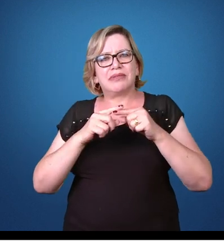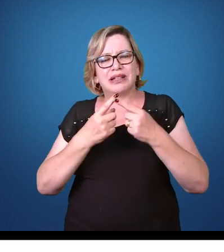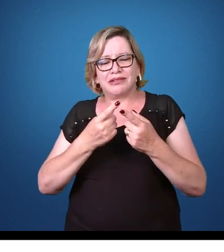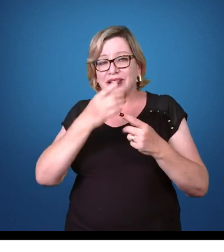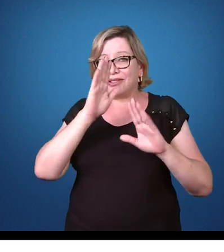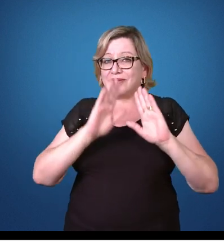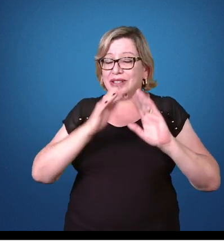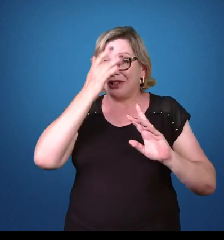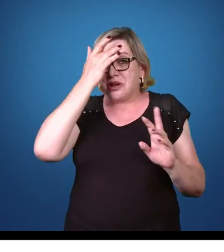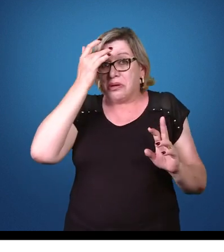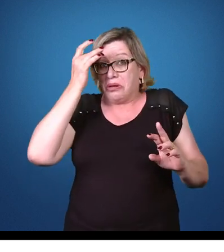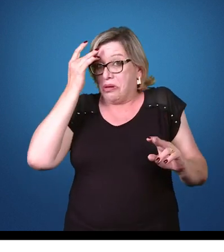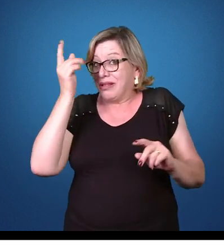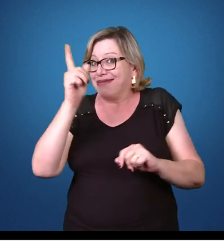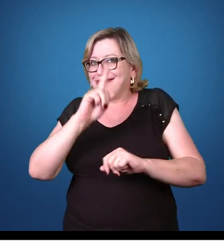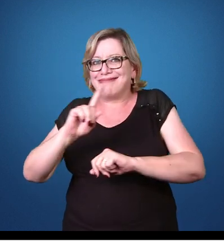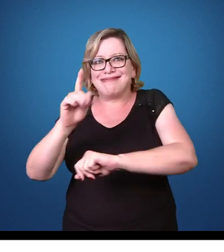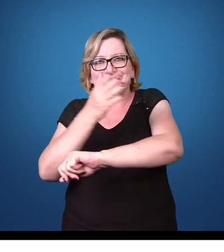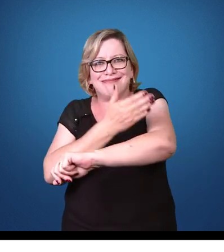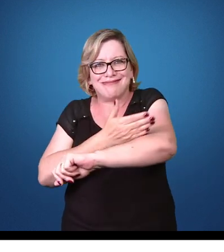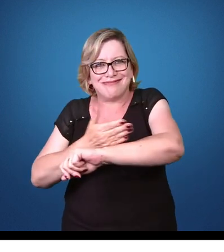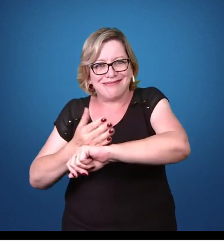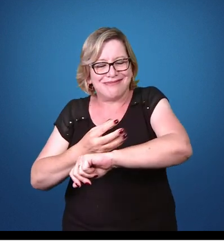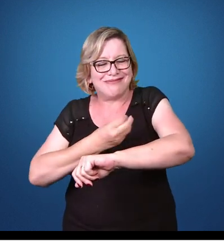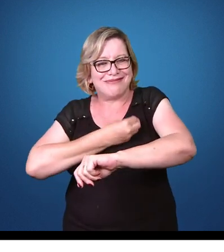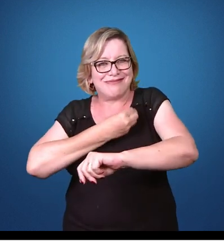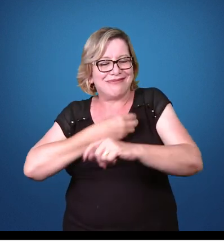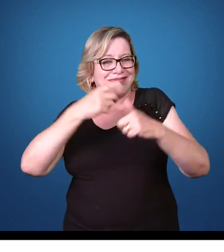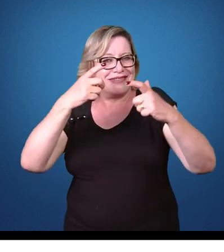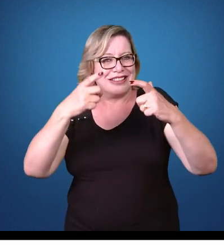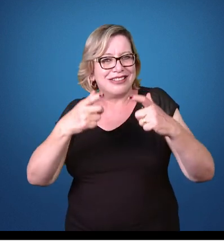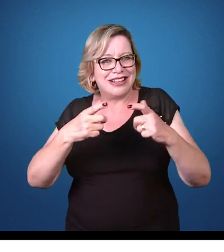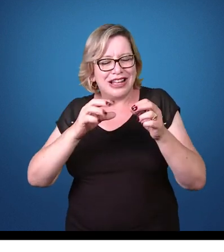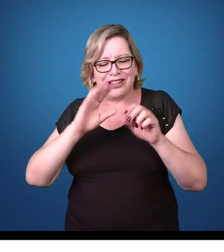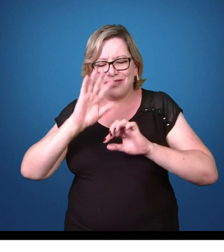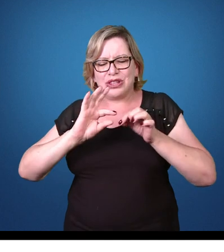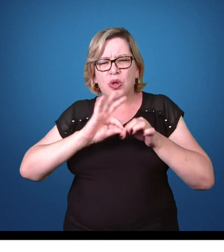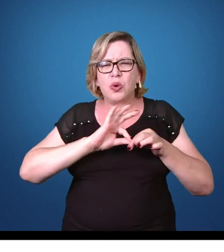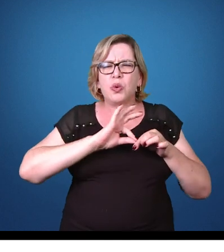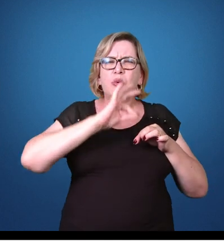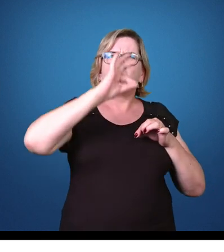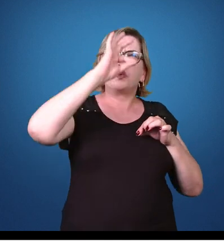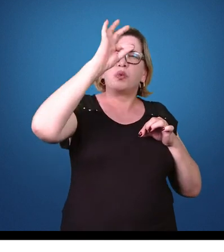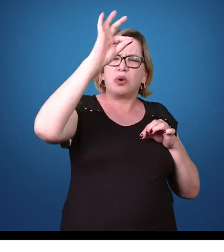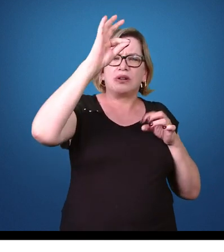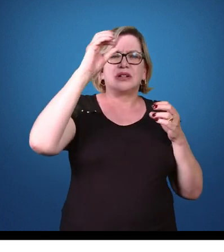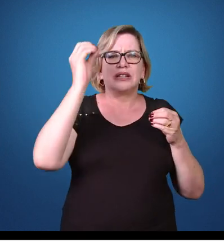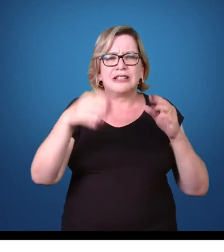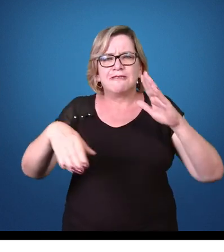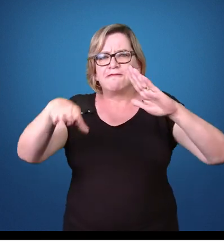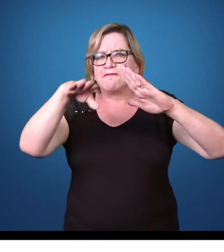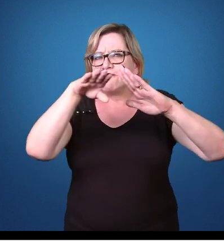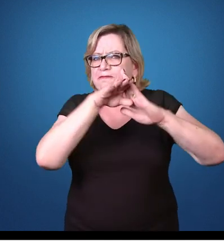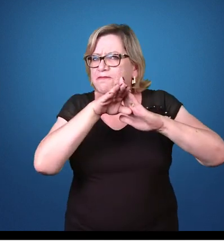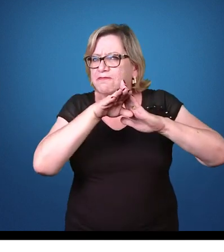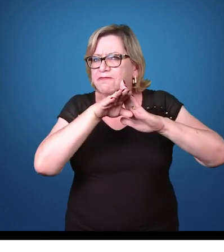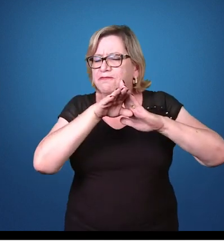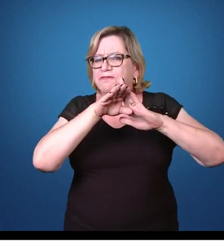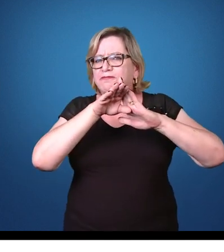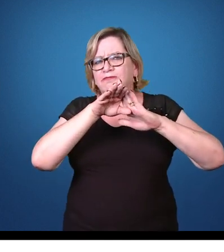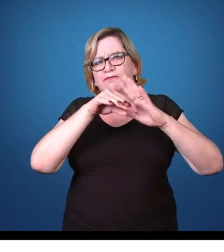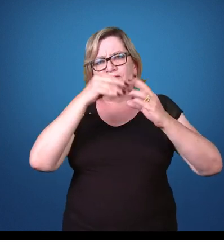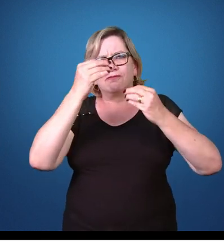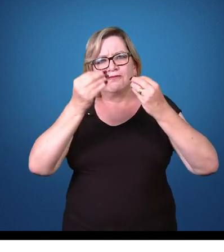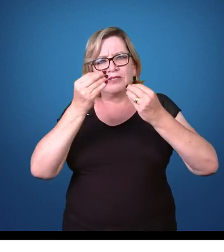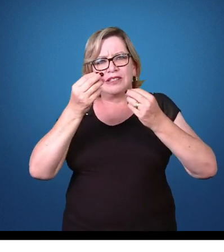são pessoas que viajam de regiões muito distantes a essas endêmicas e chegam nessas regiões endêmicas,